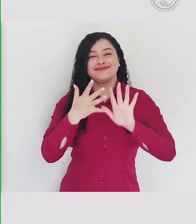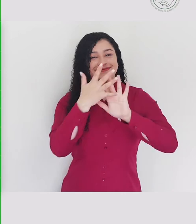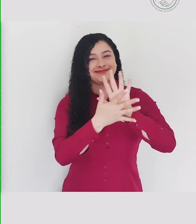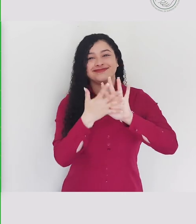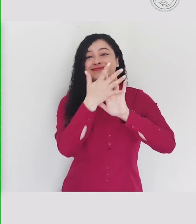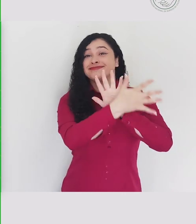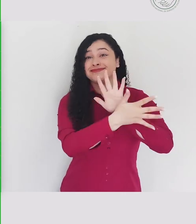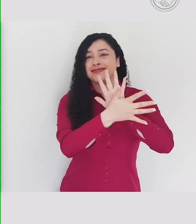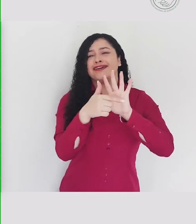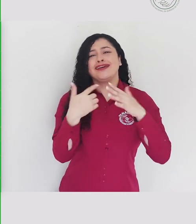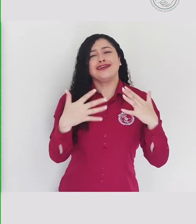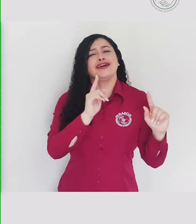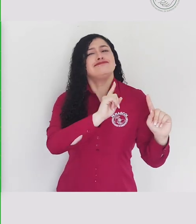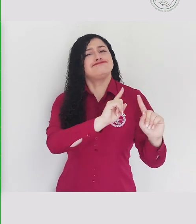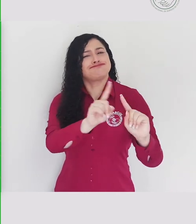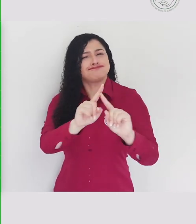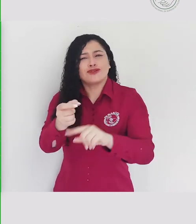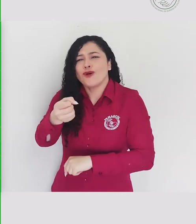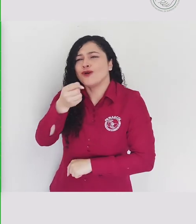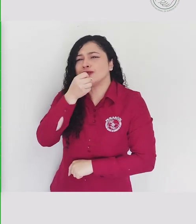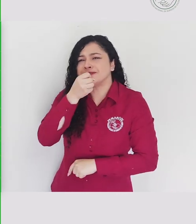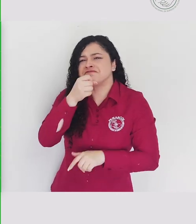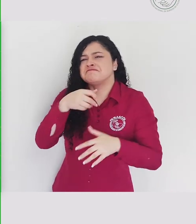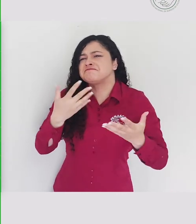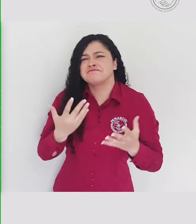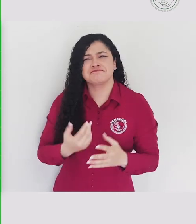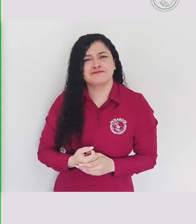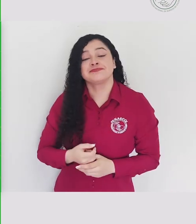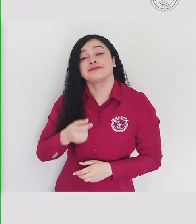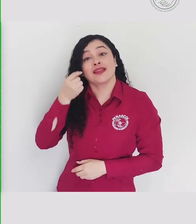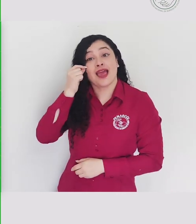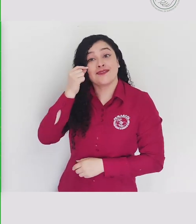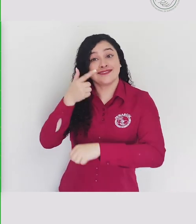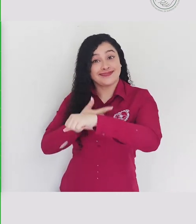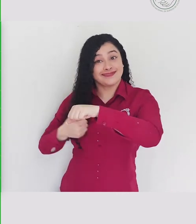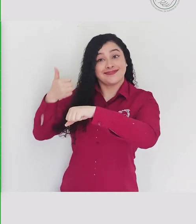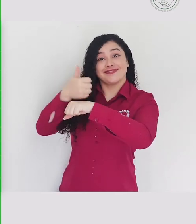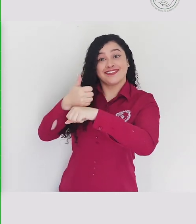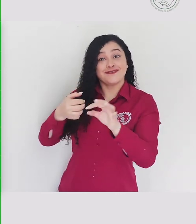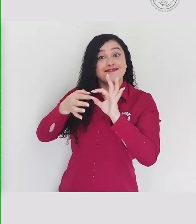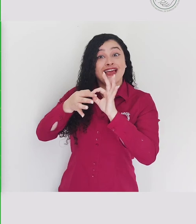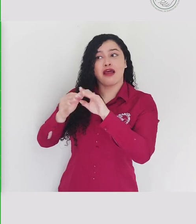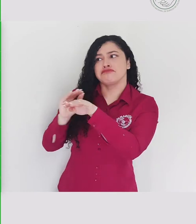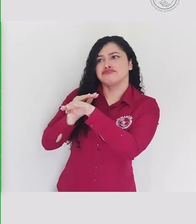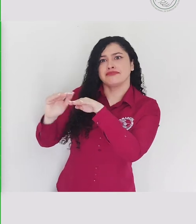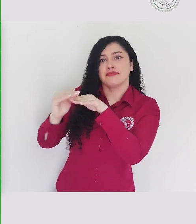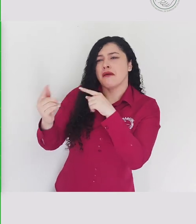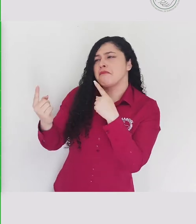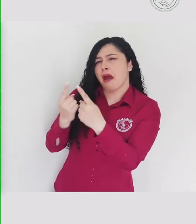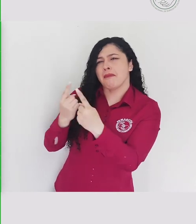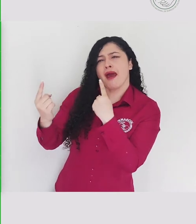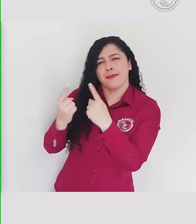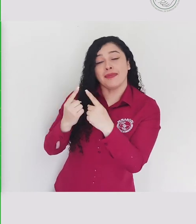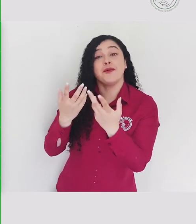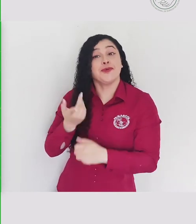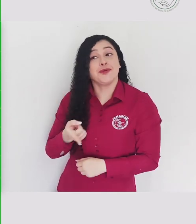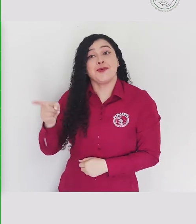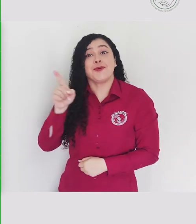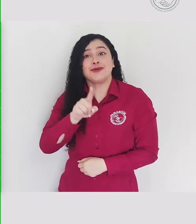encontrarás contenidos de Noticeñales, como las entrevistas a diferentes invitados realizadas por el director